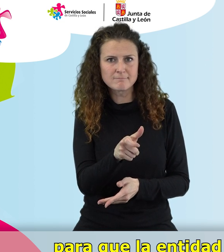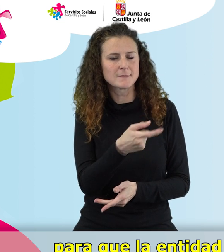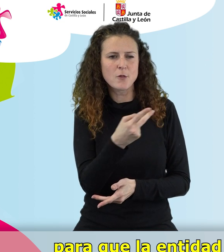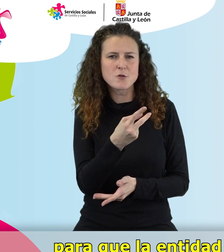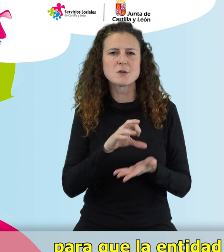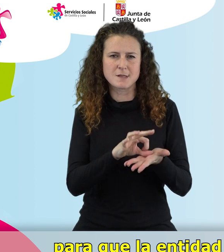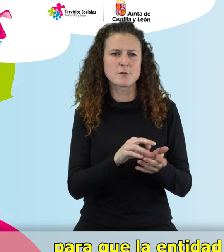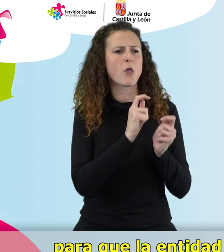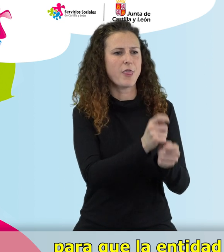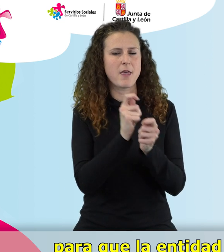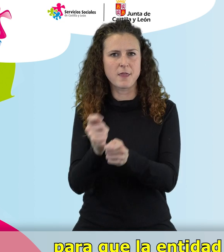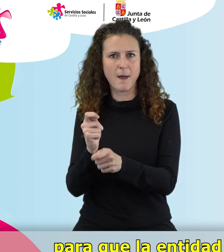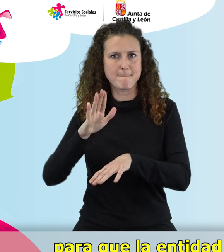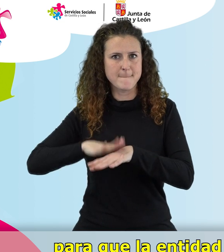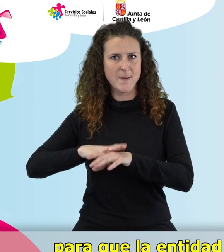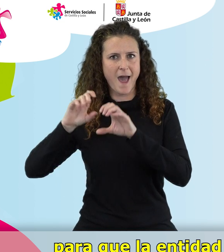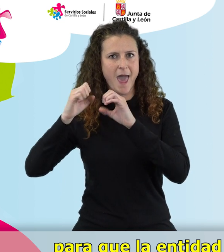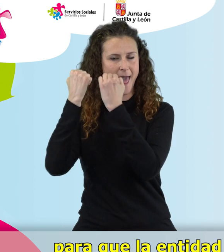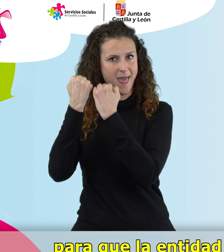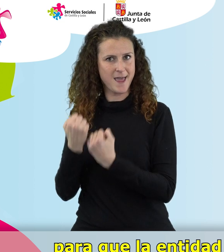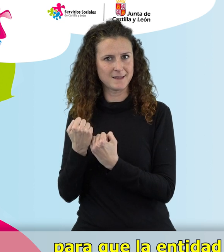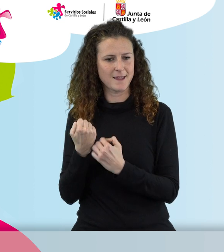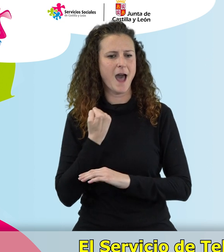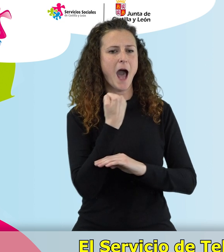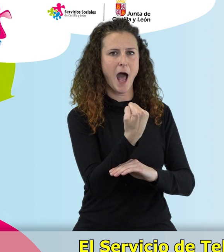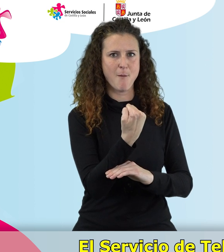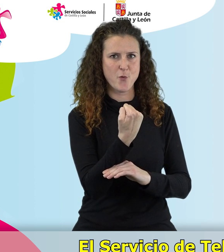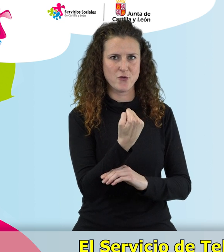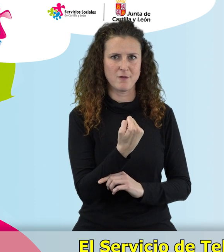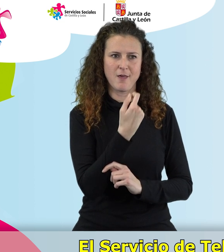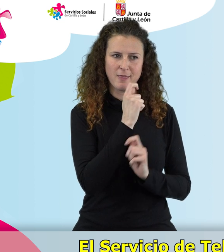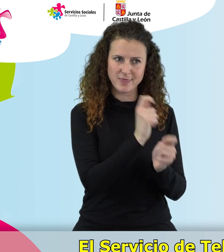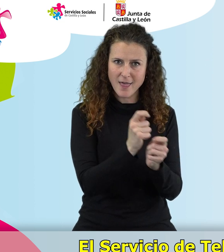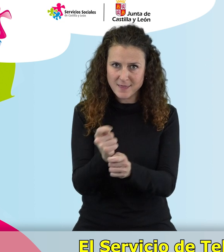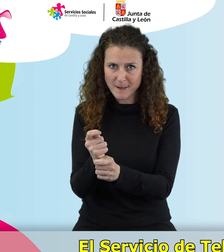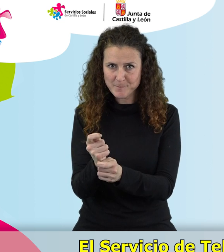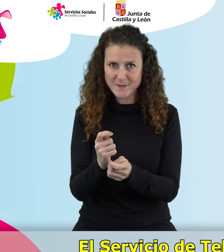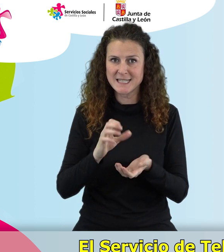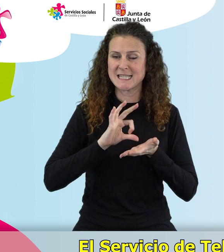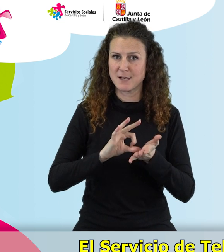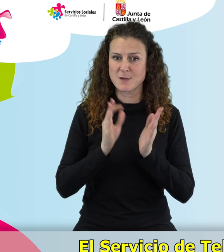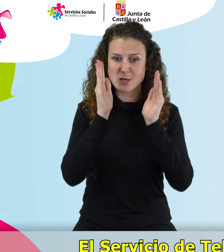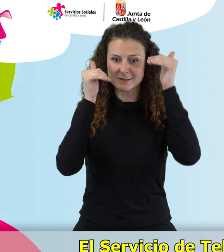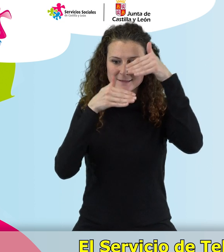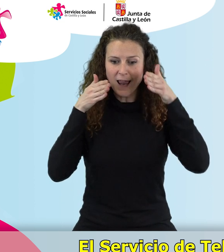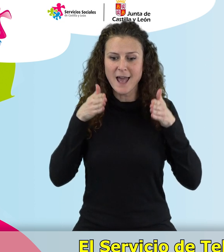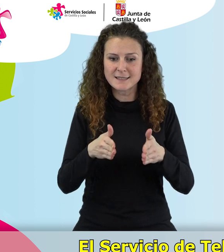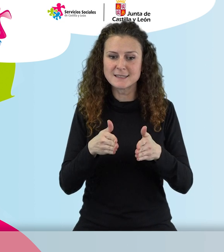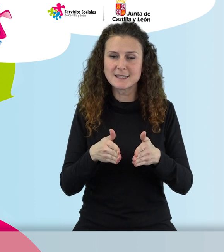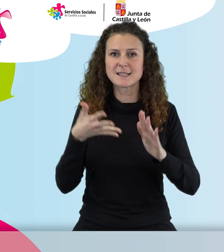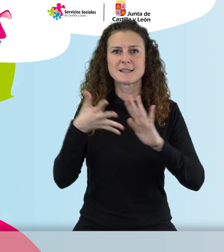pueda prestar los apoyos que cada uno requiera. El servicio de teleasistencia es personal.